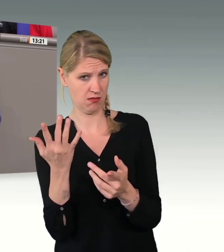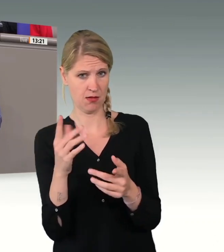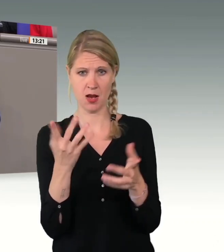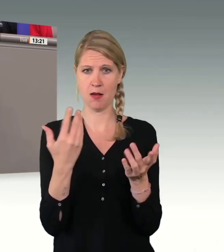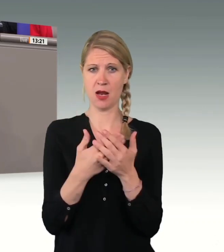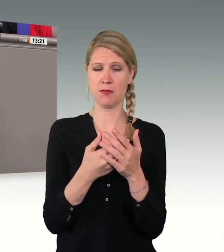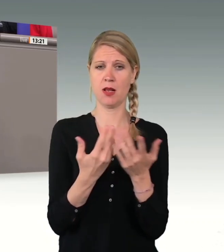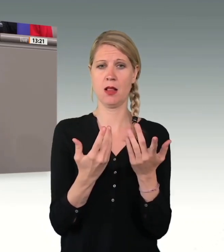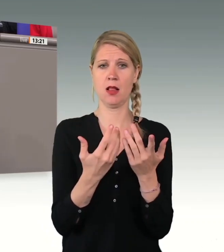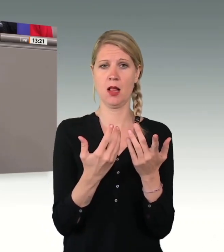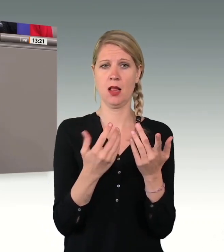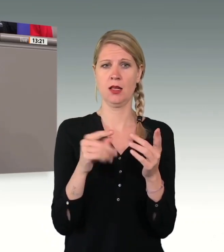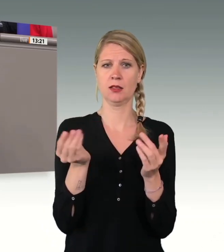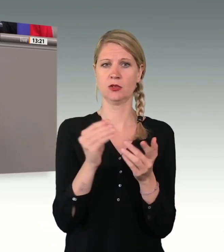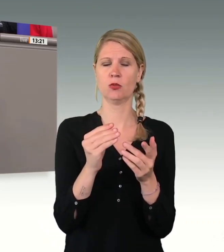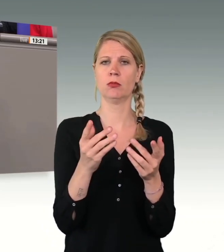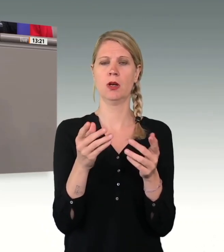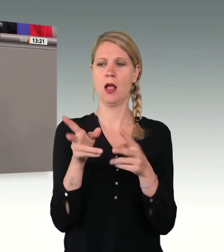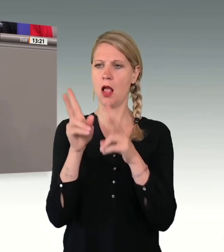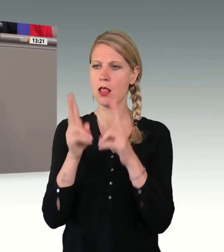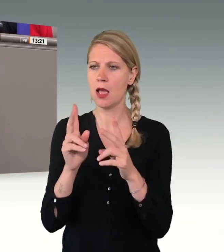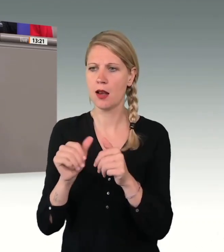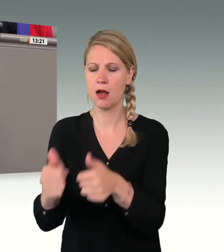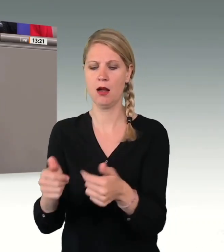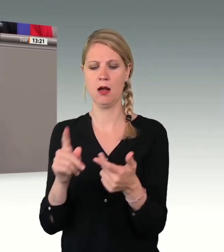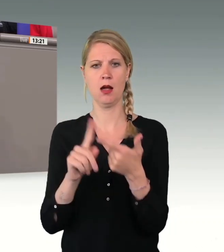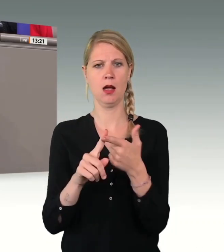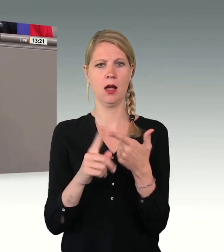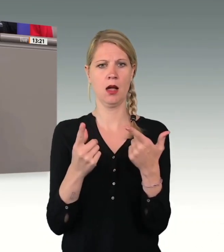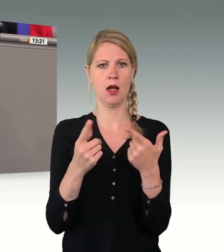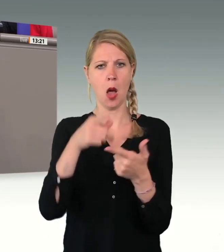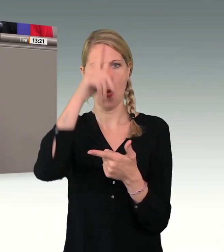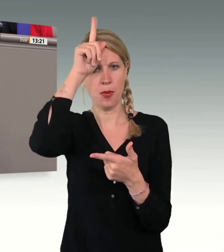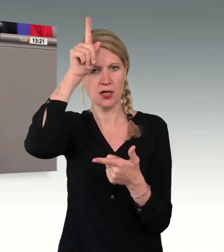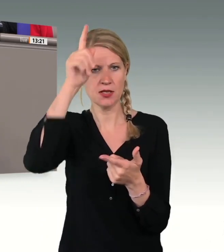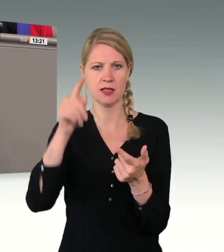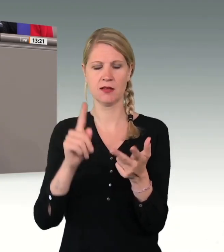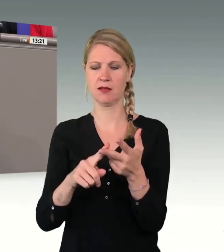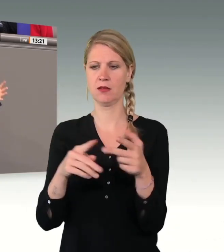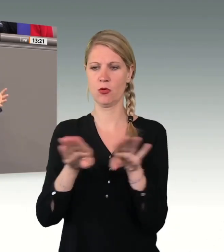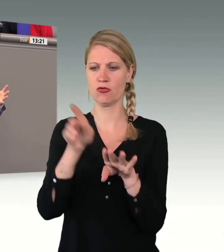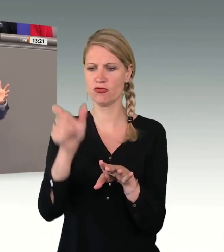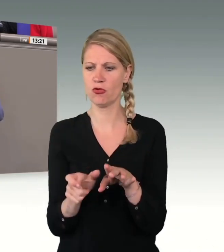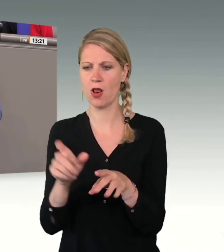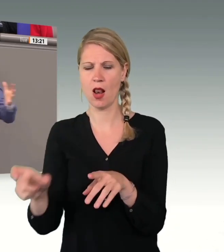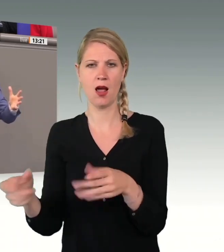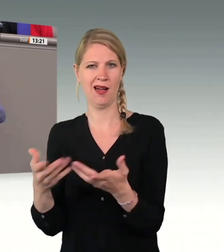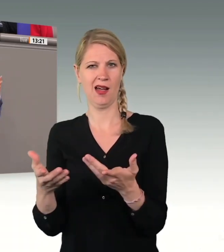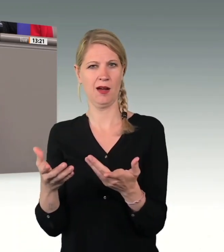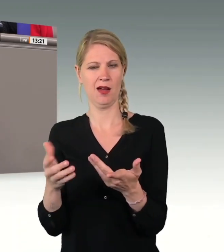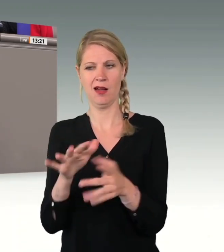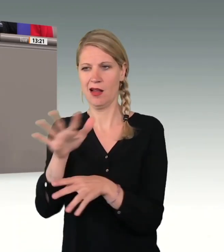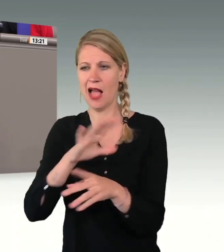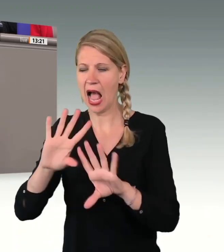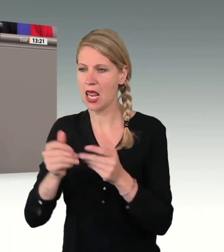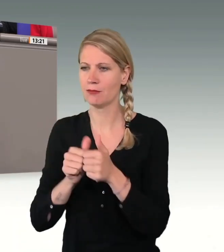Kirchengemeinden, da bleibt nicht mehr so viel übrig. Also, was ist das Volk, für das Sie sprechen? Nicht jedenfalls die Bevölkerung